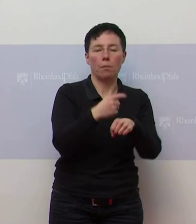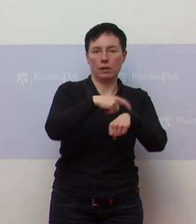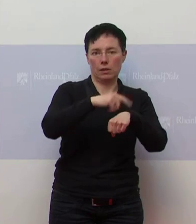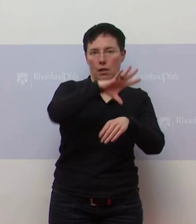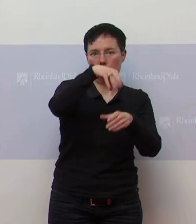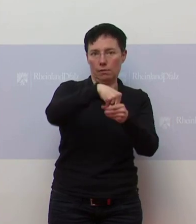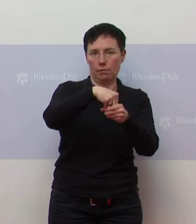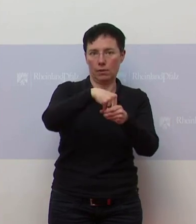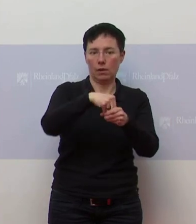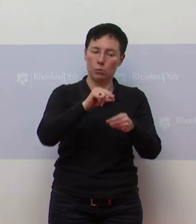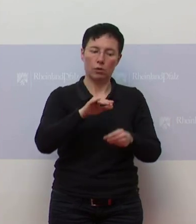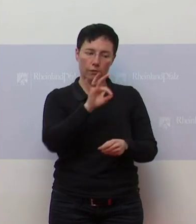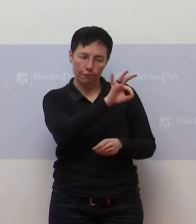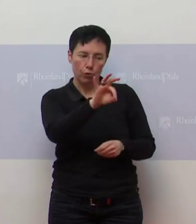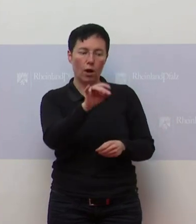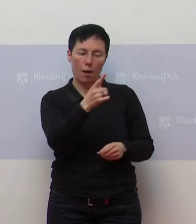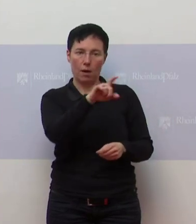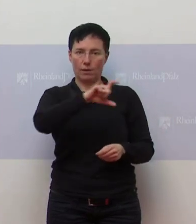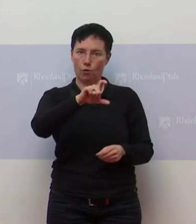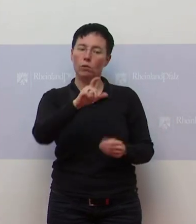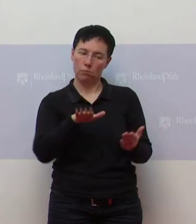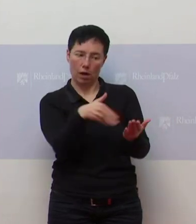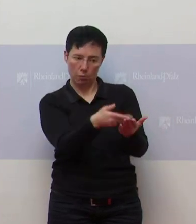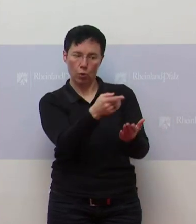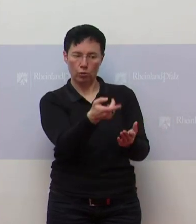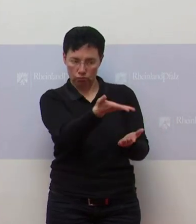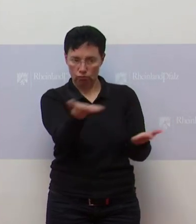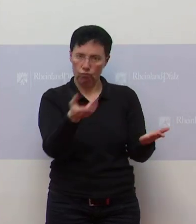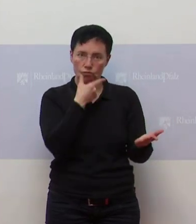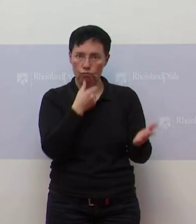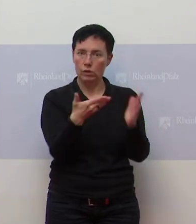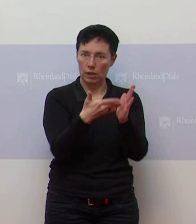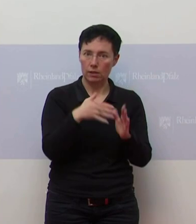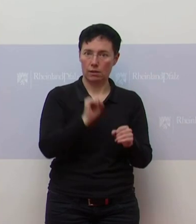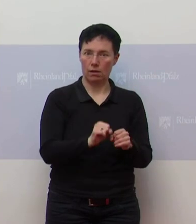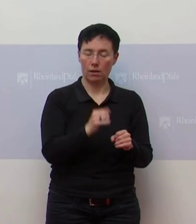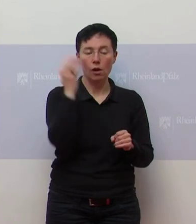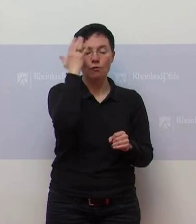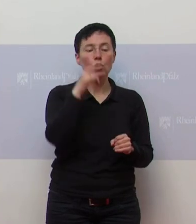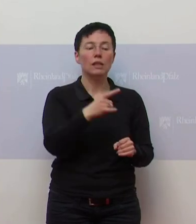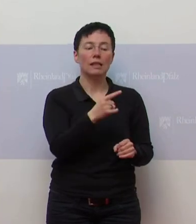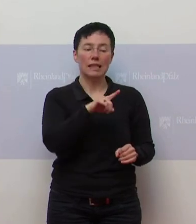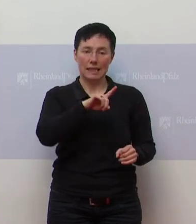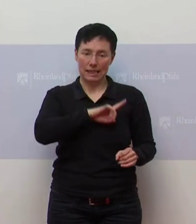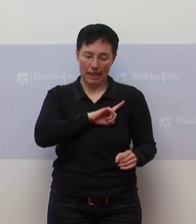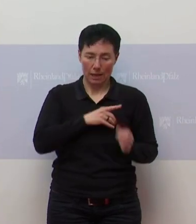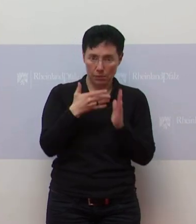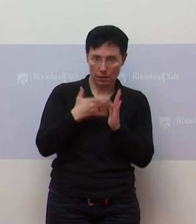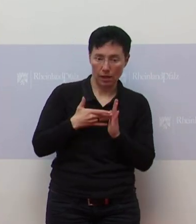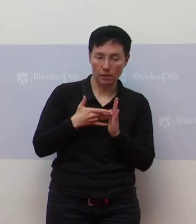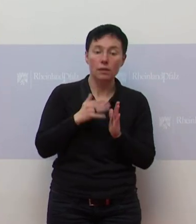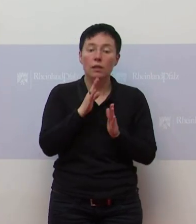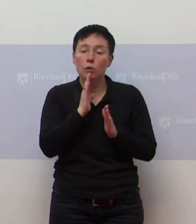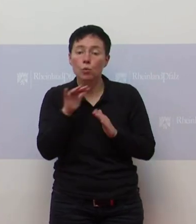gibt es dieses Testangebot einmal die Woche. Und sobald die Selbsttests in ausreichender Anzahl auf dem